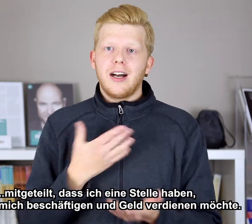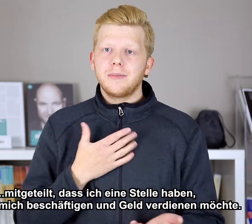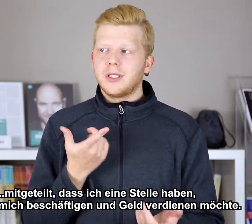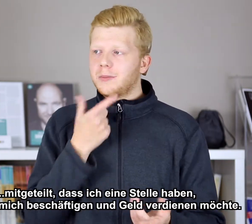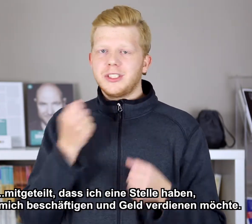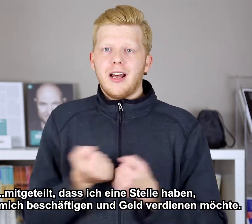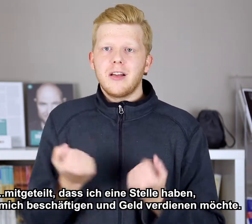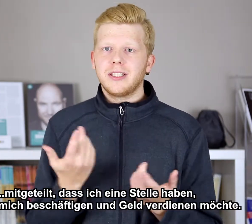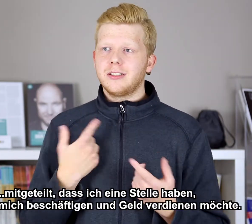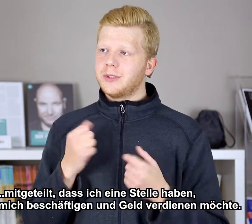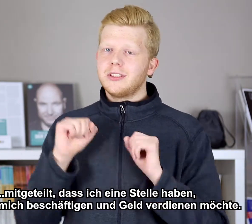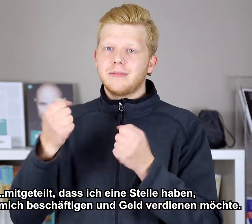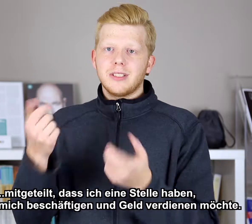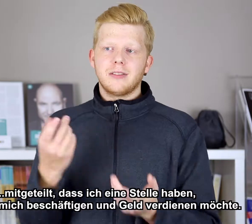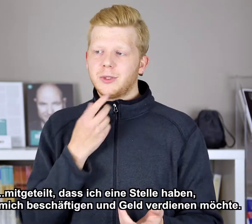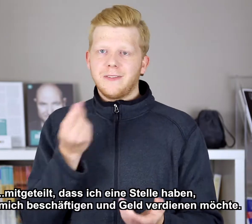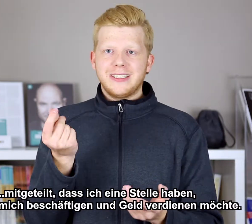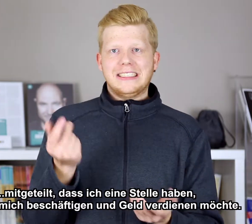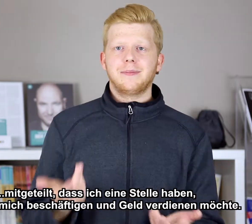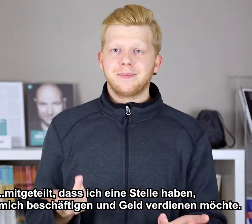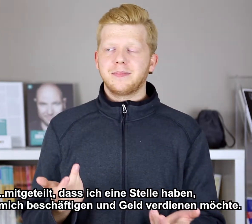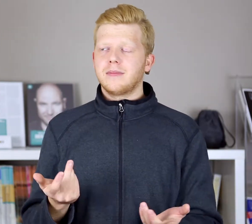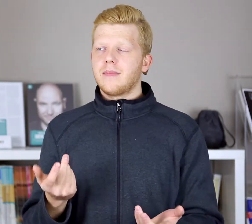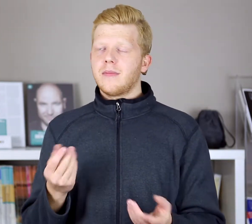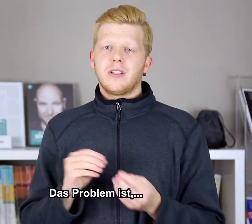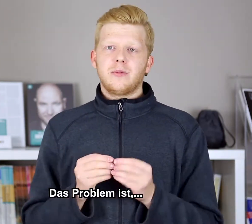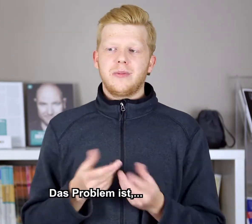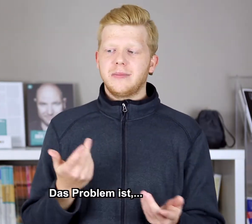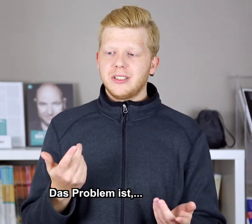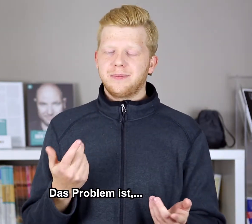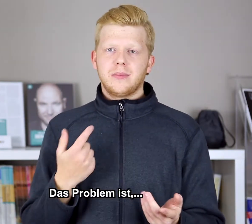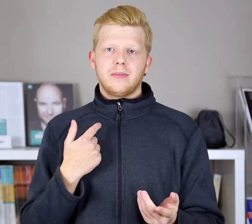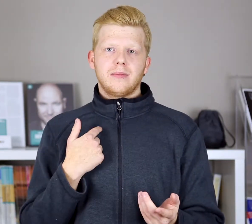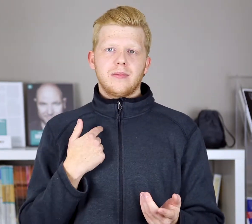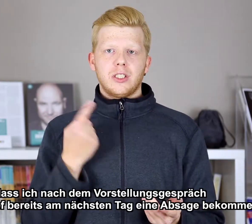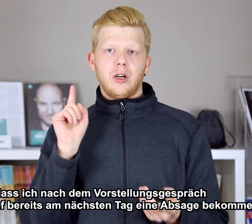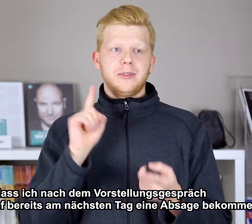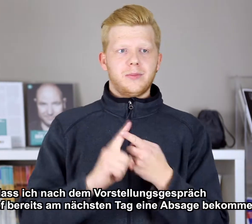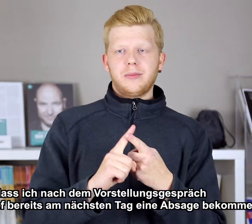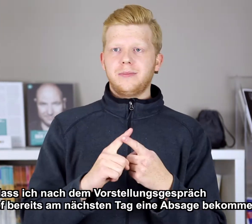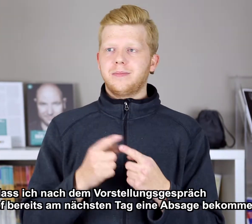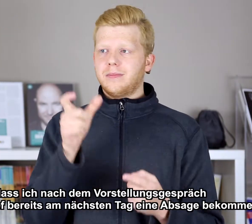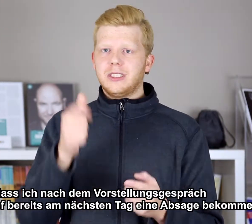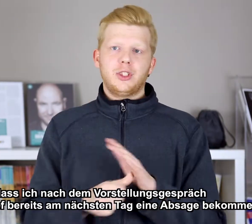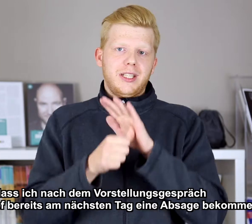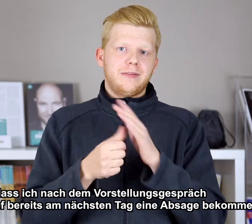haben, möchte ich möchte ich verdienen. Das Problem ist, ich komme mit dem Chef,